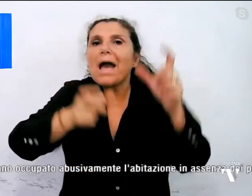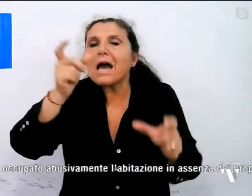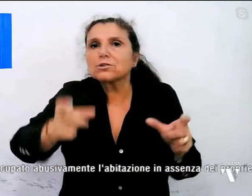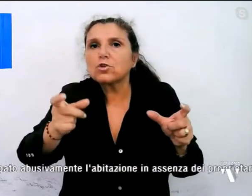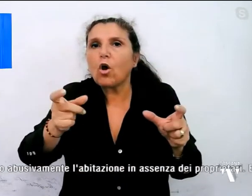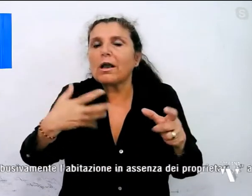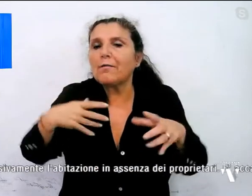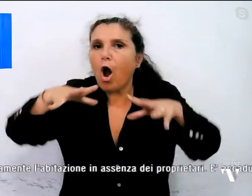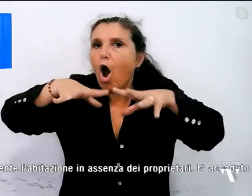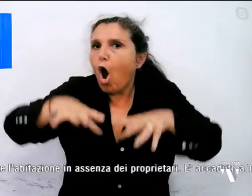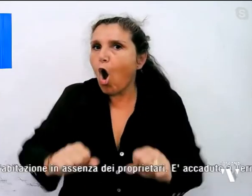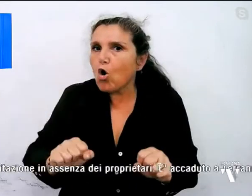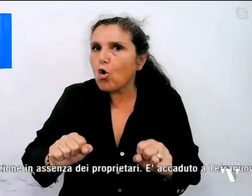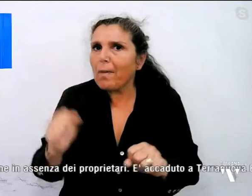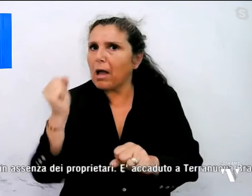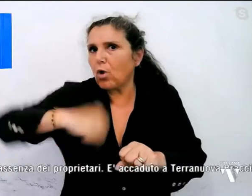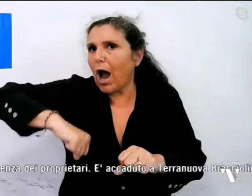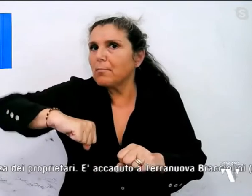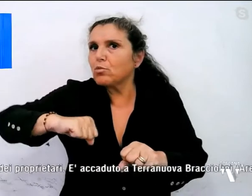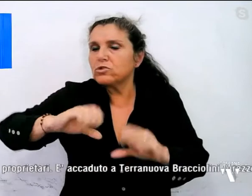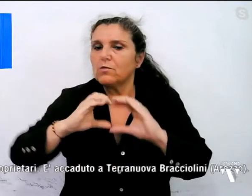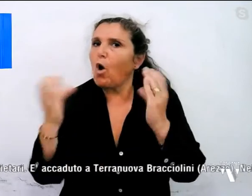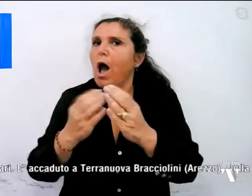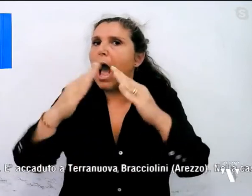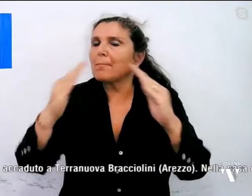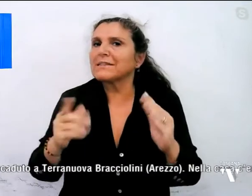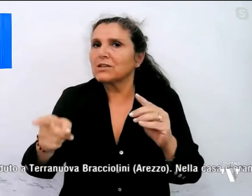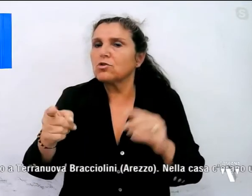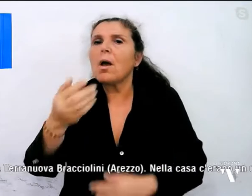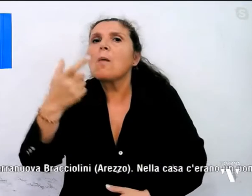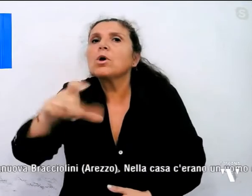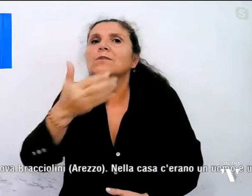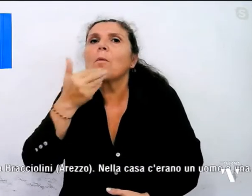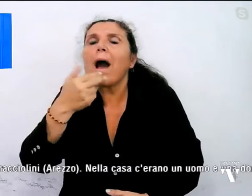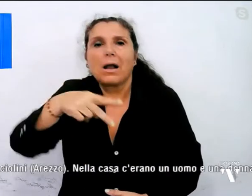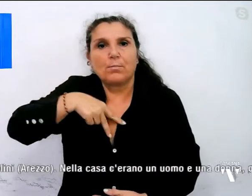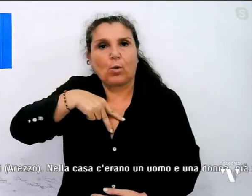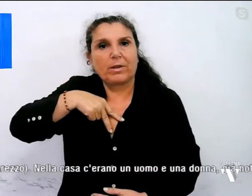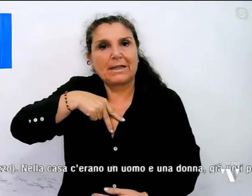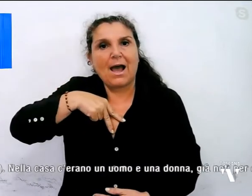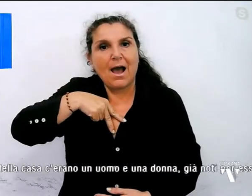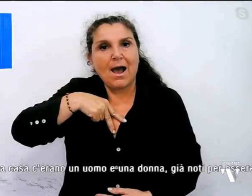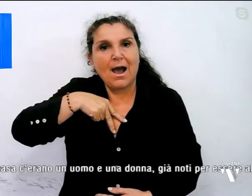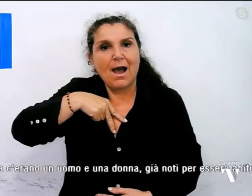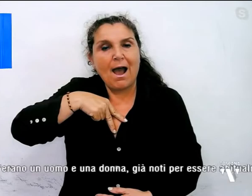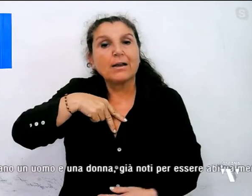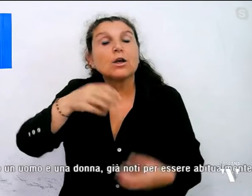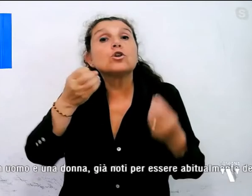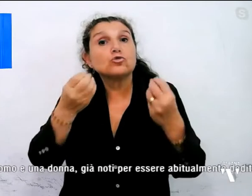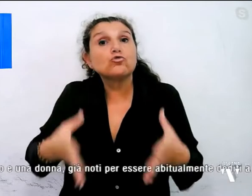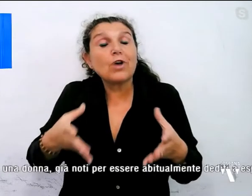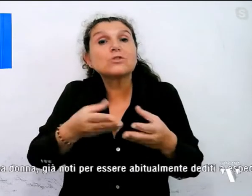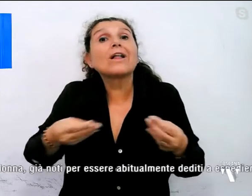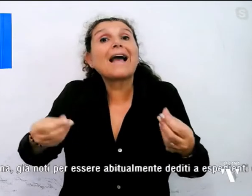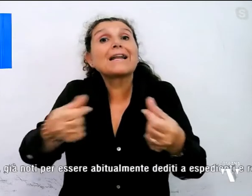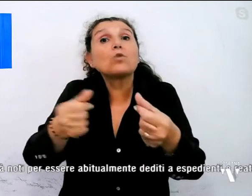occupato in modo abusivo l'abitazione in assenza dei proprietari. È accaduto a Terra Nuova a